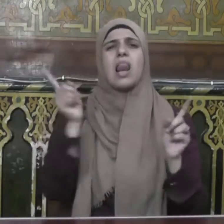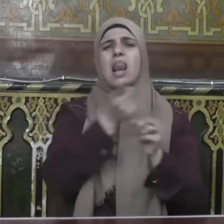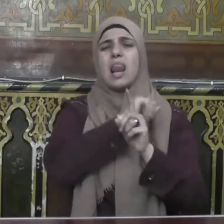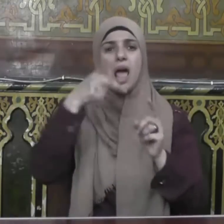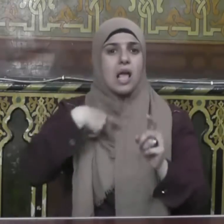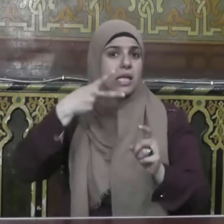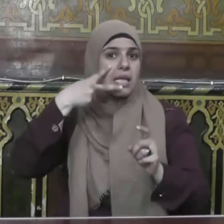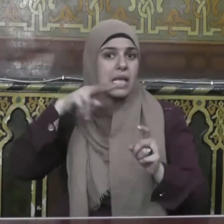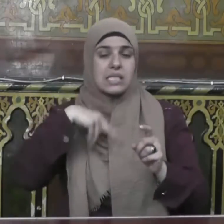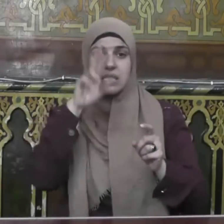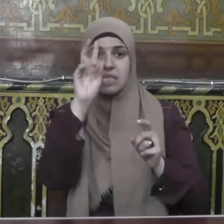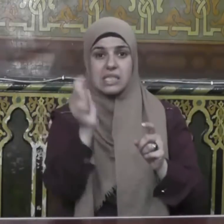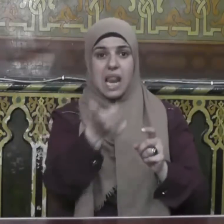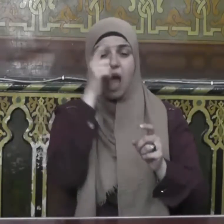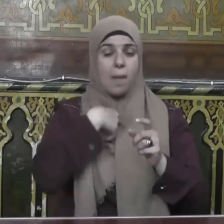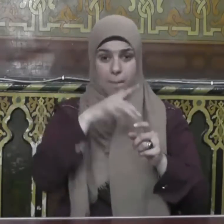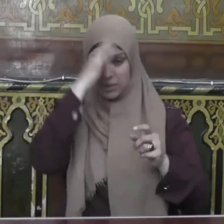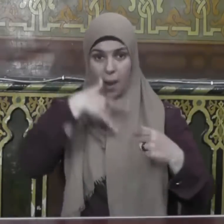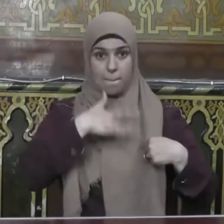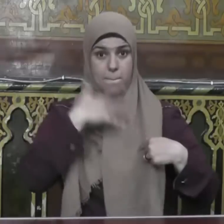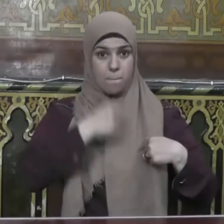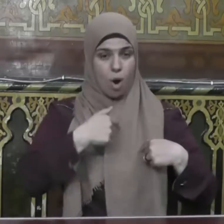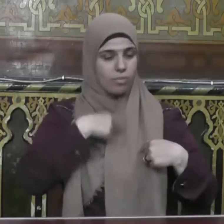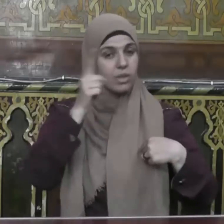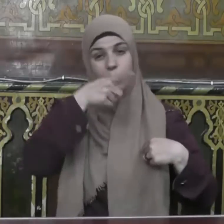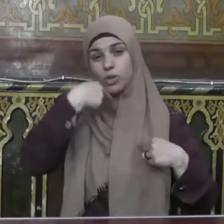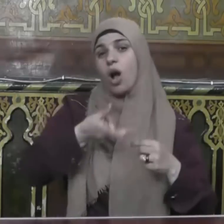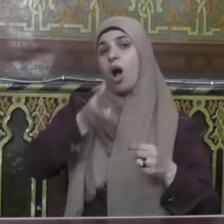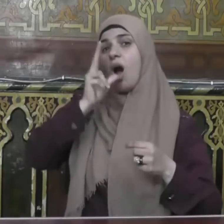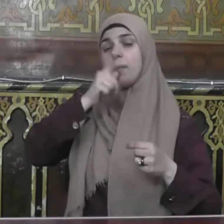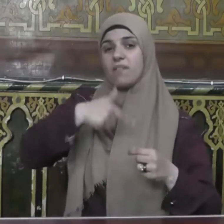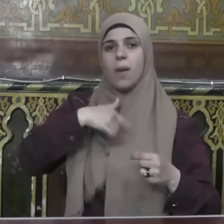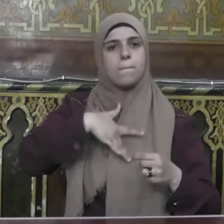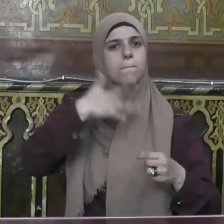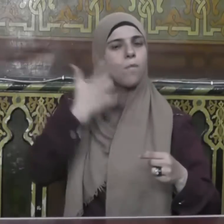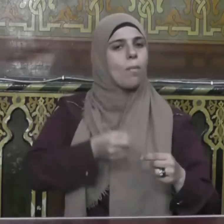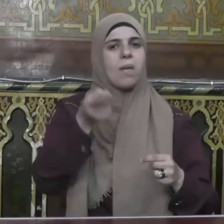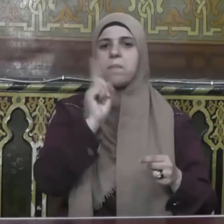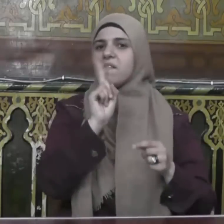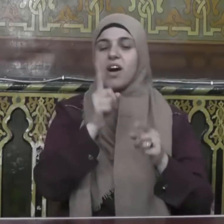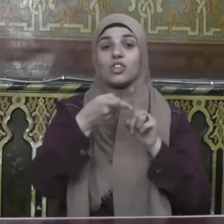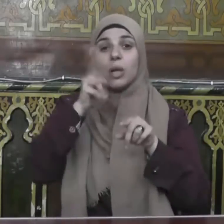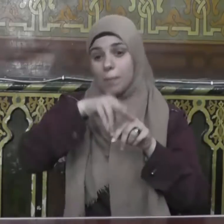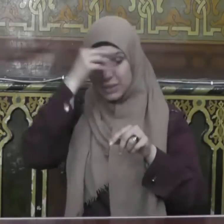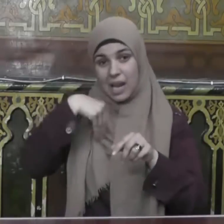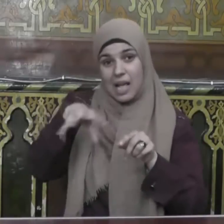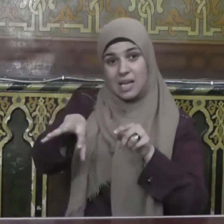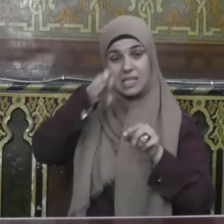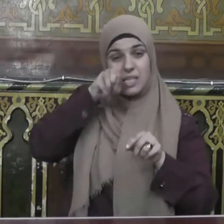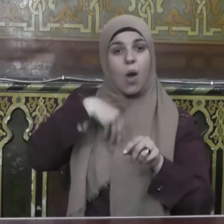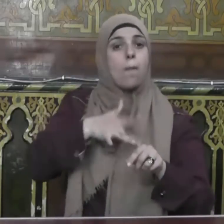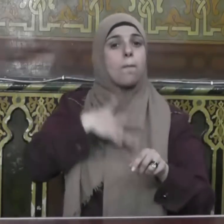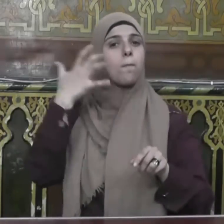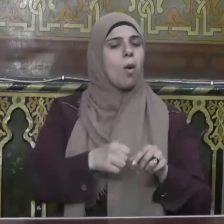حين يزني وهو مؤمن ولا يشرب الخمر حين يشرب وهو مؤمن ولا يسرق حين يسرق وهو مؤمن